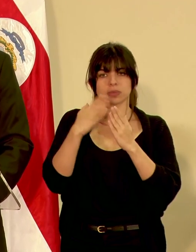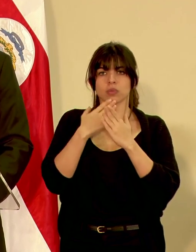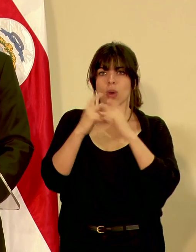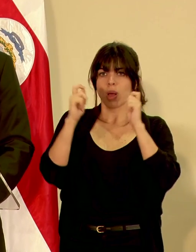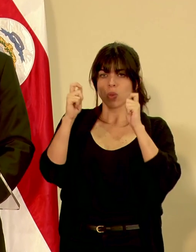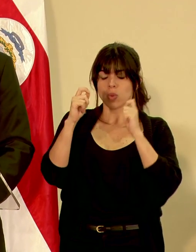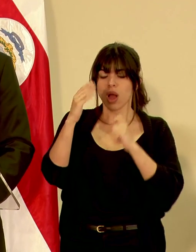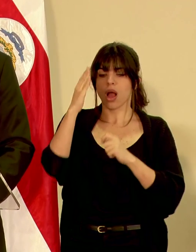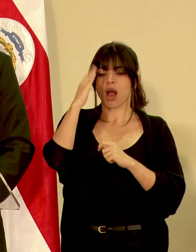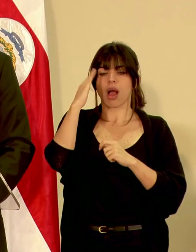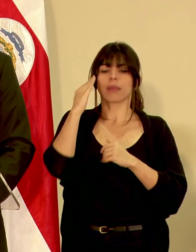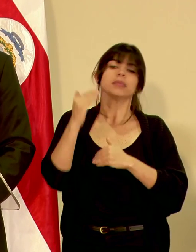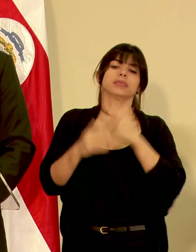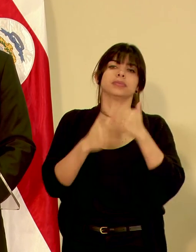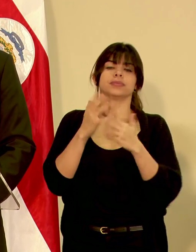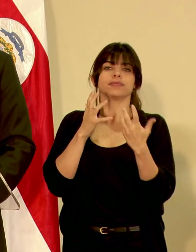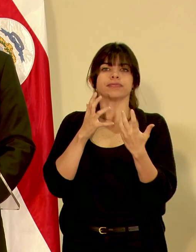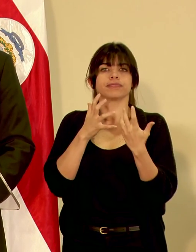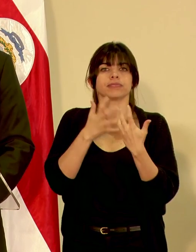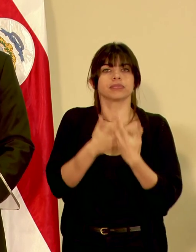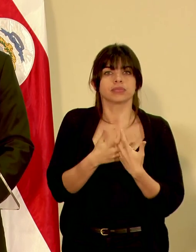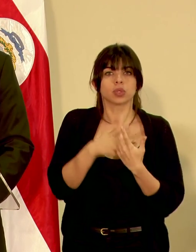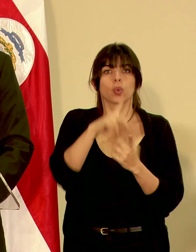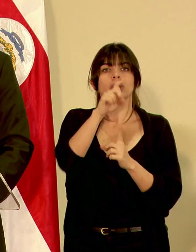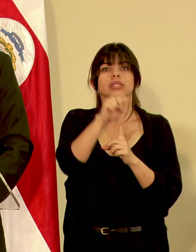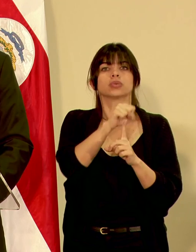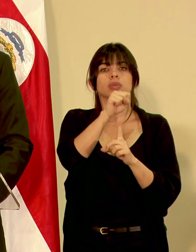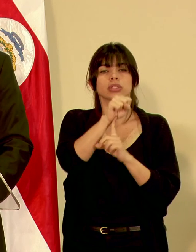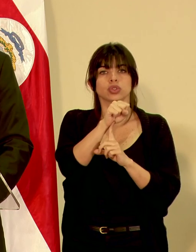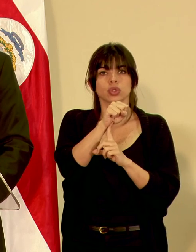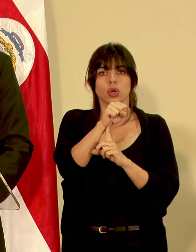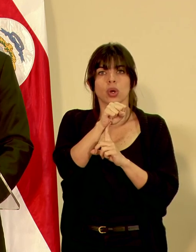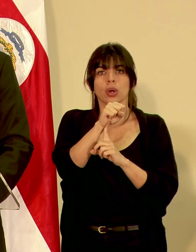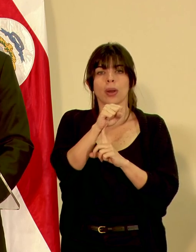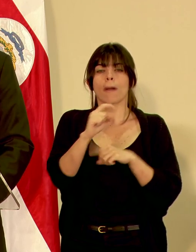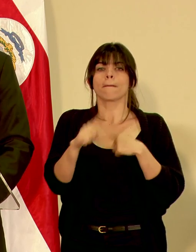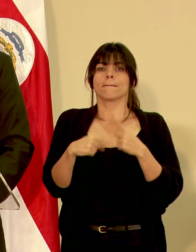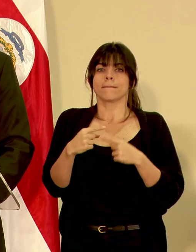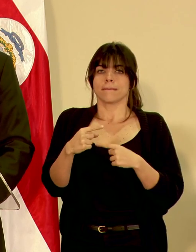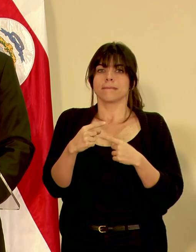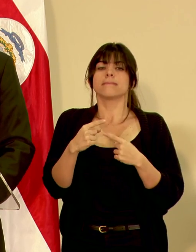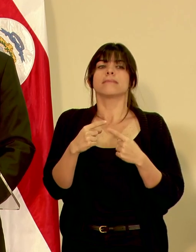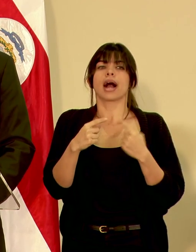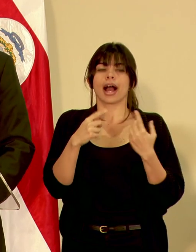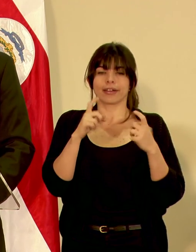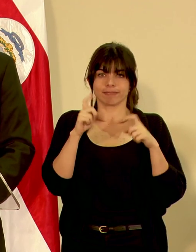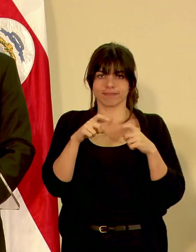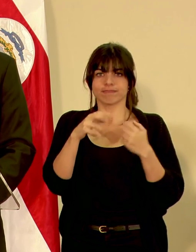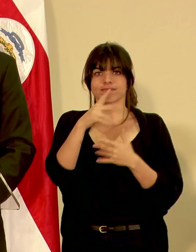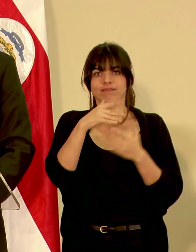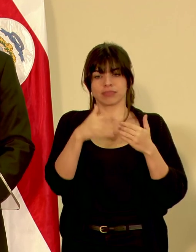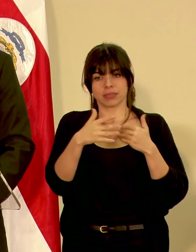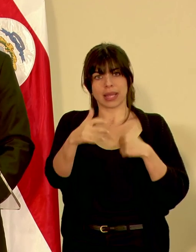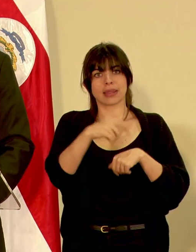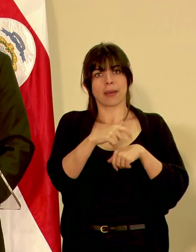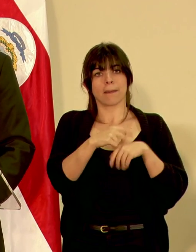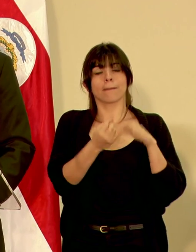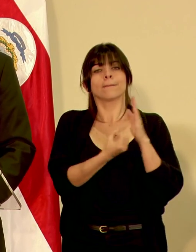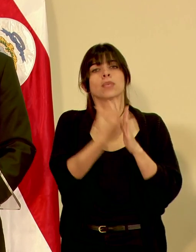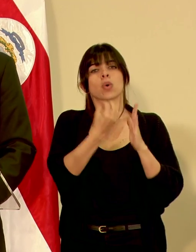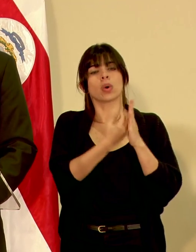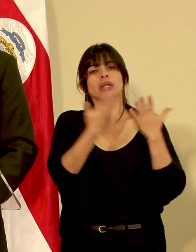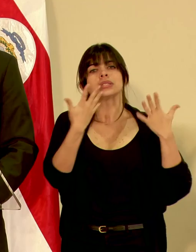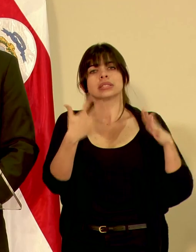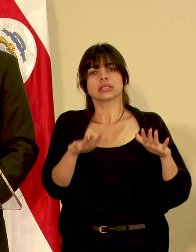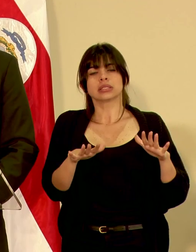un proceso de adaptación a una situación que vamos a tener que convivir por mucho tiempo. Ya el volcán ha